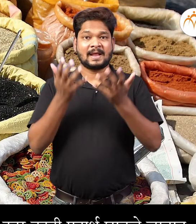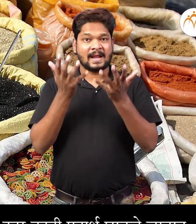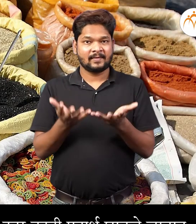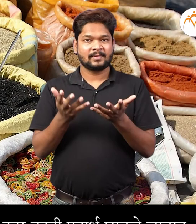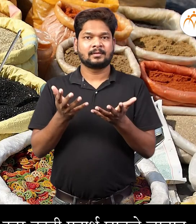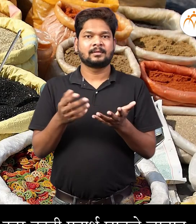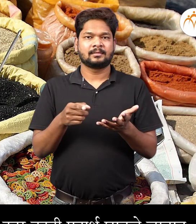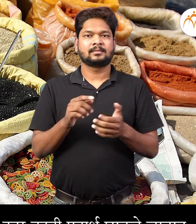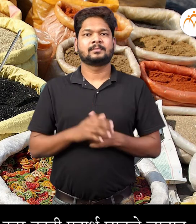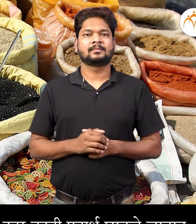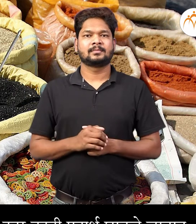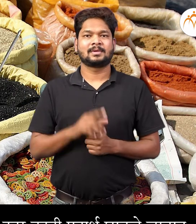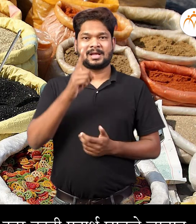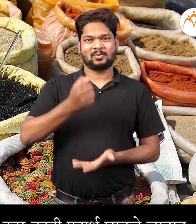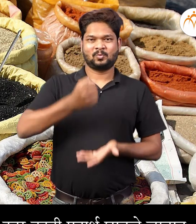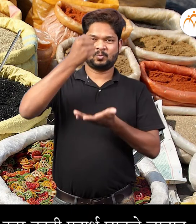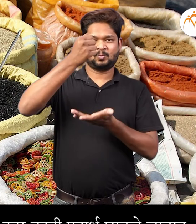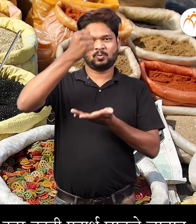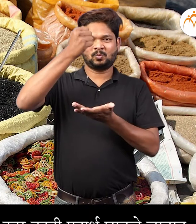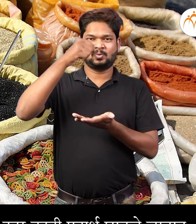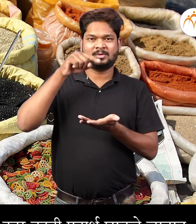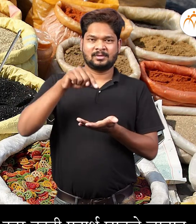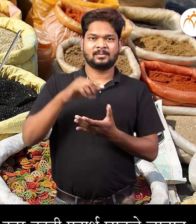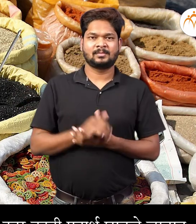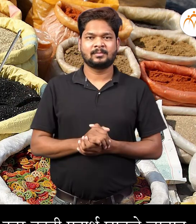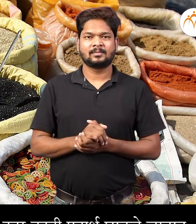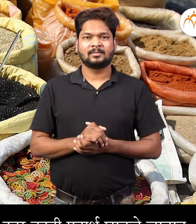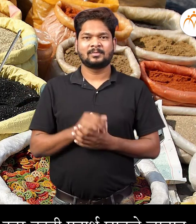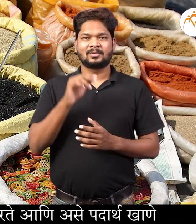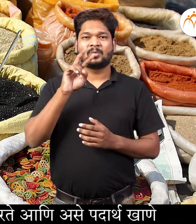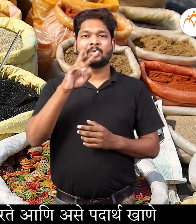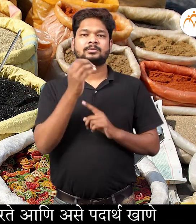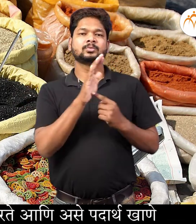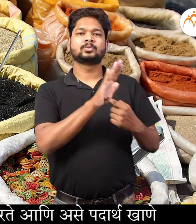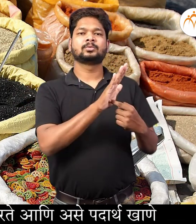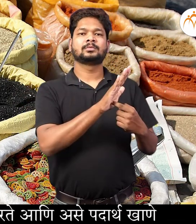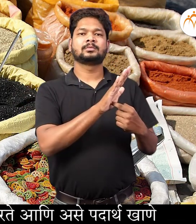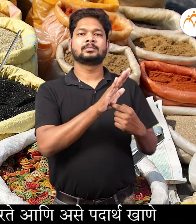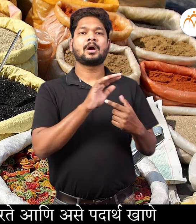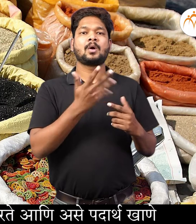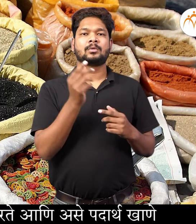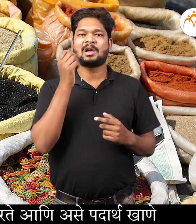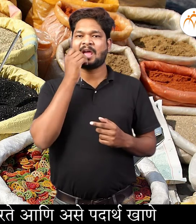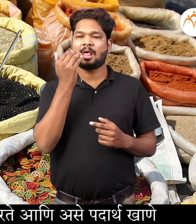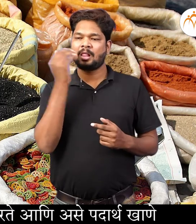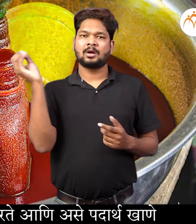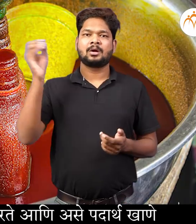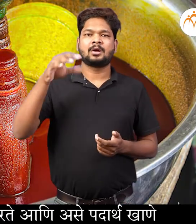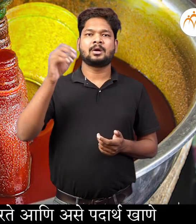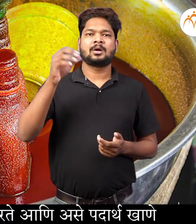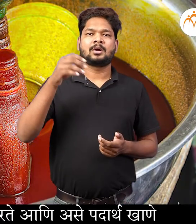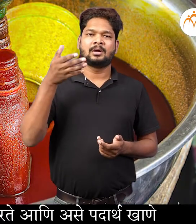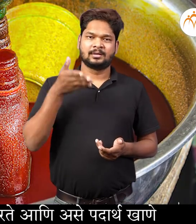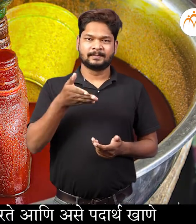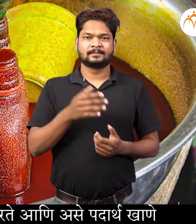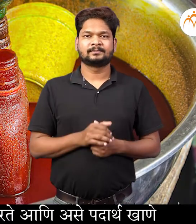पदार्थन से वजन वाड वंह सठी त्यात इतर कही पदार्थक उतले जाता त्या मुले पदार्थाची गुणवत्ता घसरते आणि